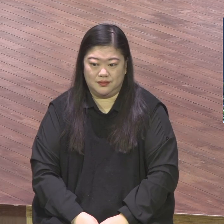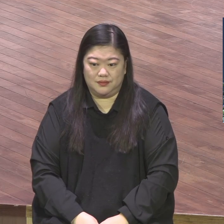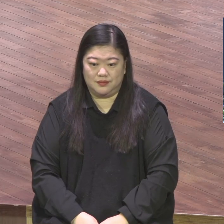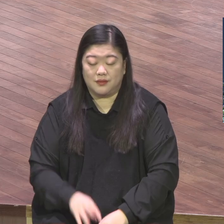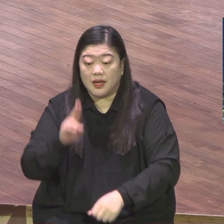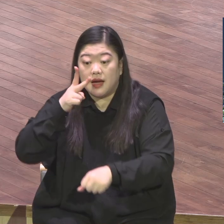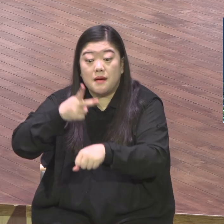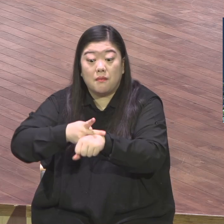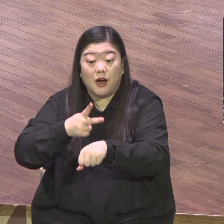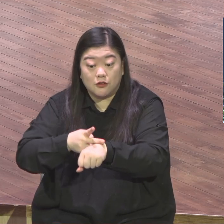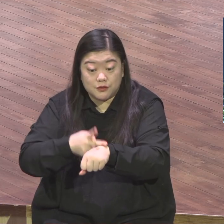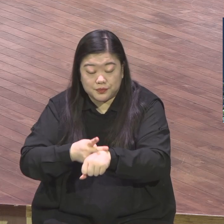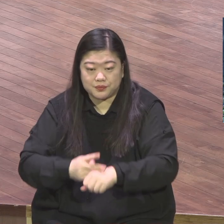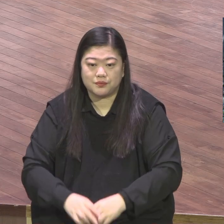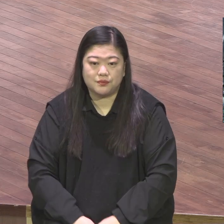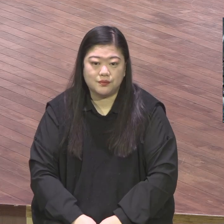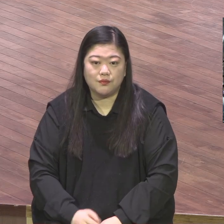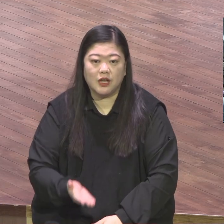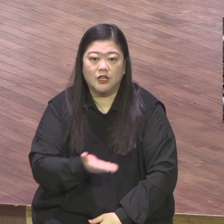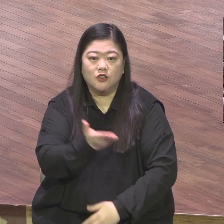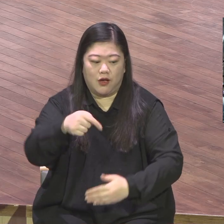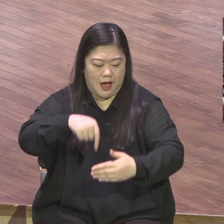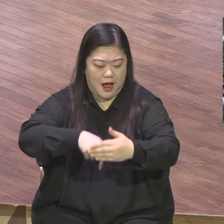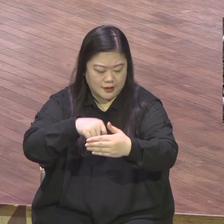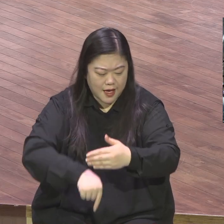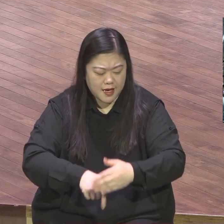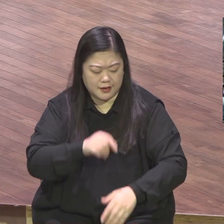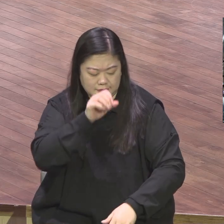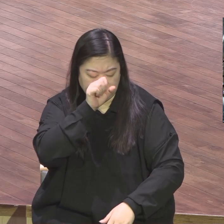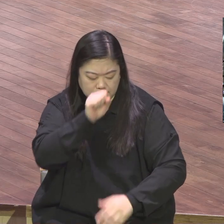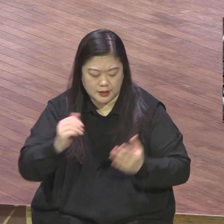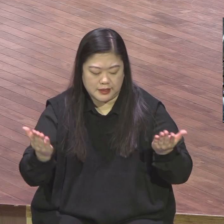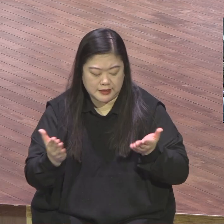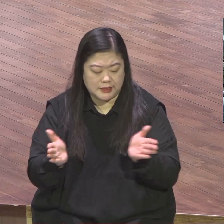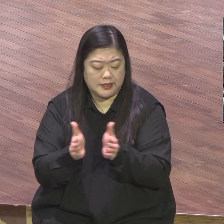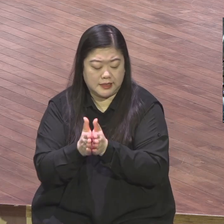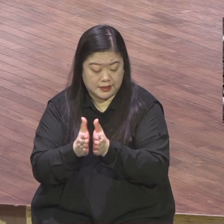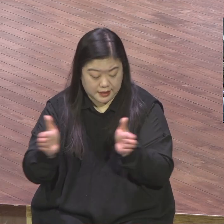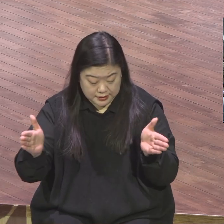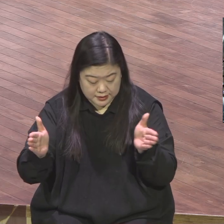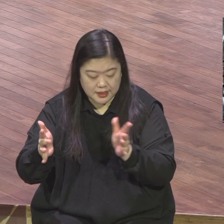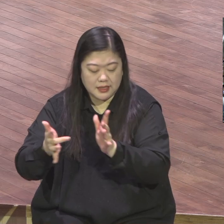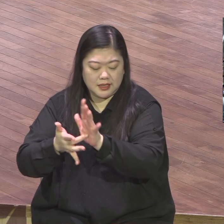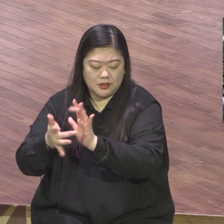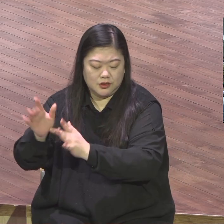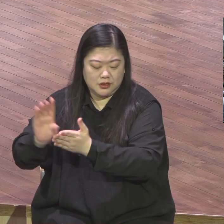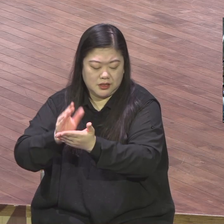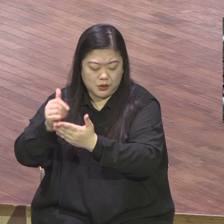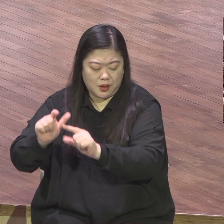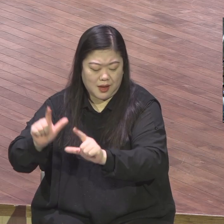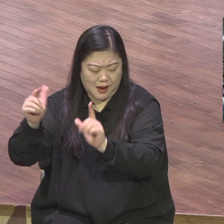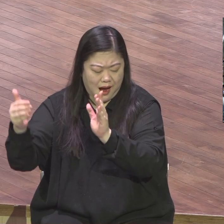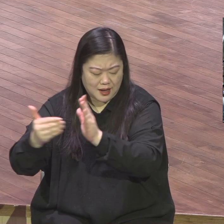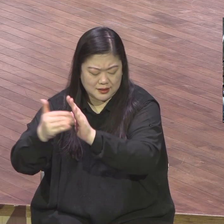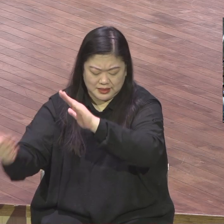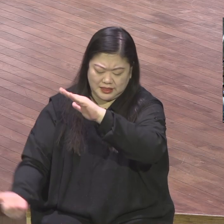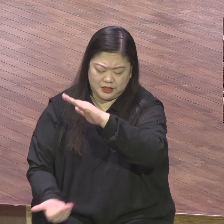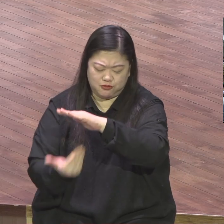너희 안에 착한 일을 시작하시니까 그 일도 예수의 날까지 이루어질지를 우리는 확신하느라